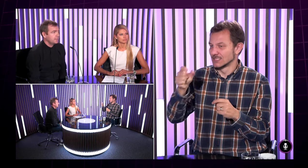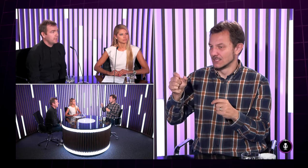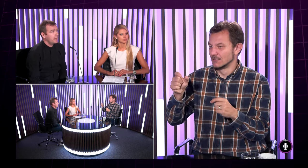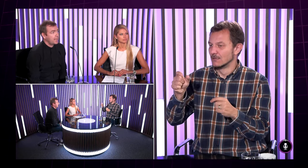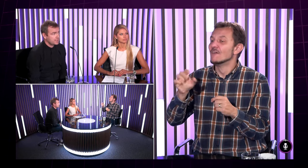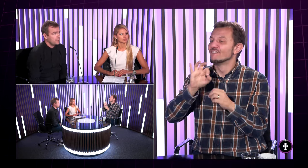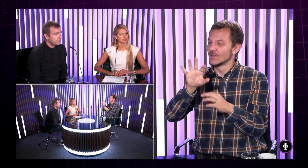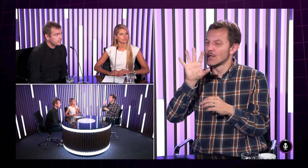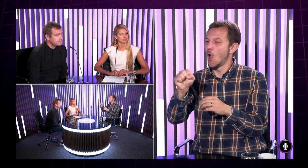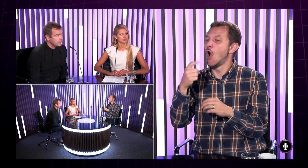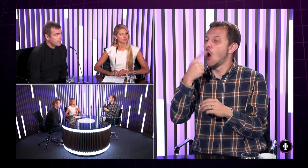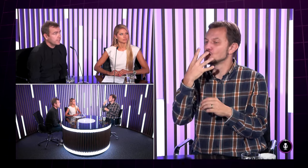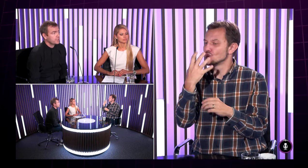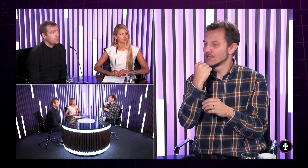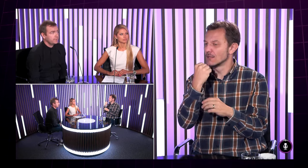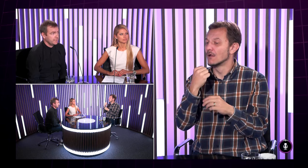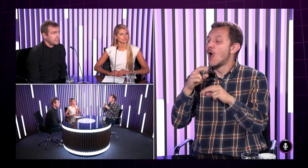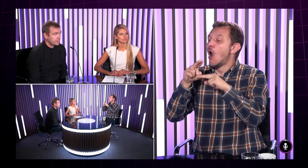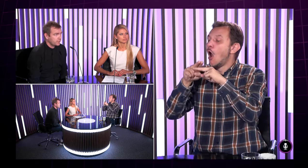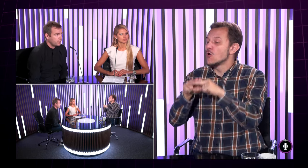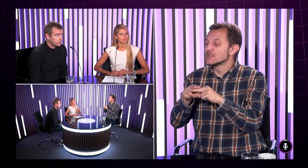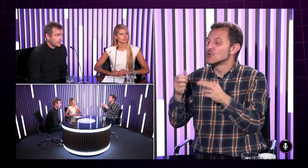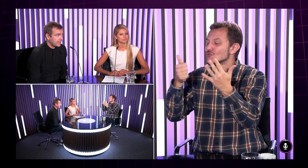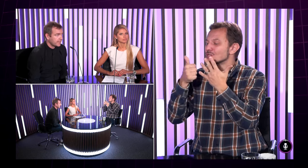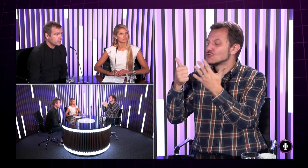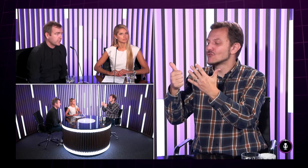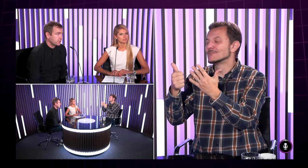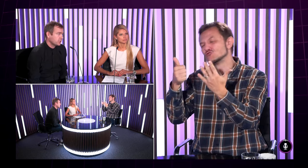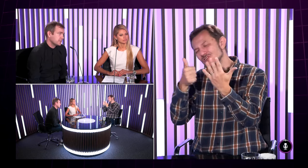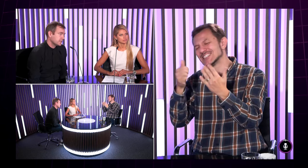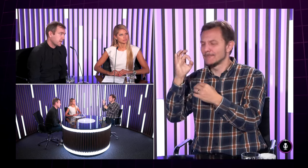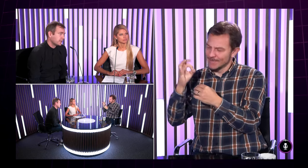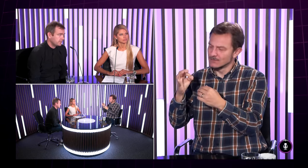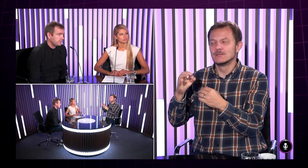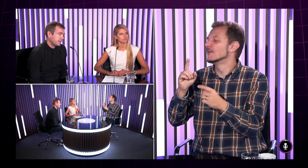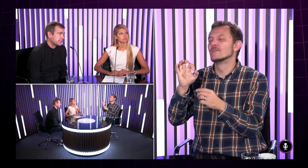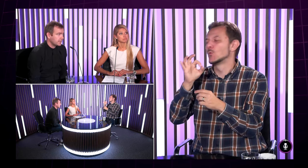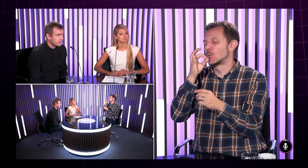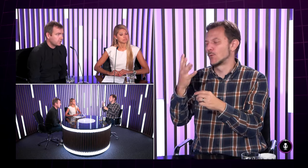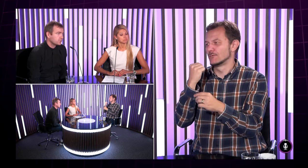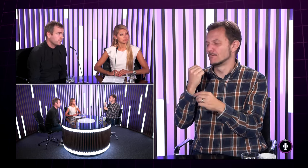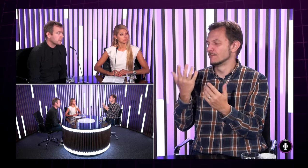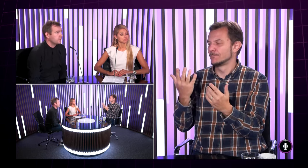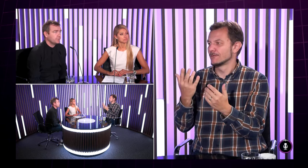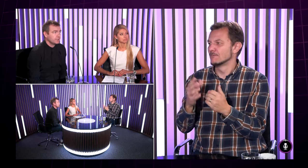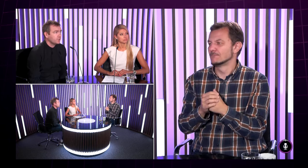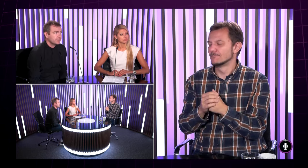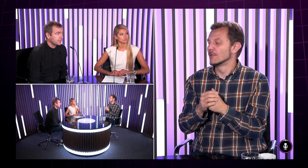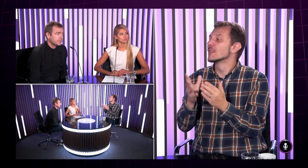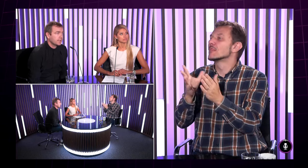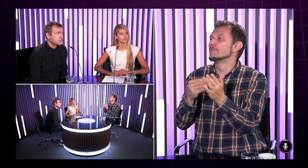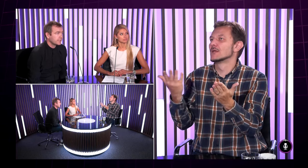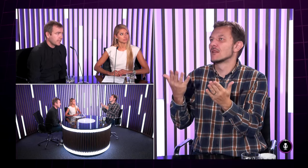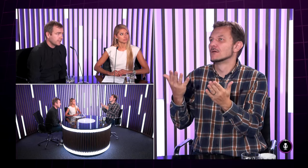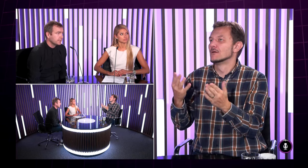hlások je schopných človek odčítať, ostatných 60% trošku viac potom nie je